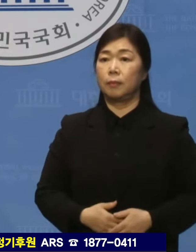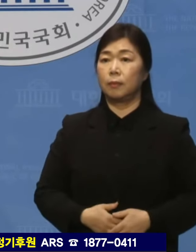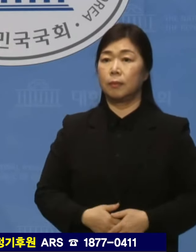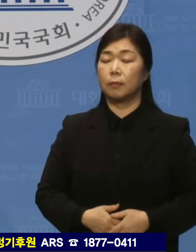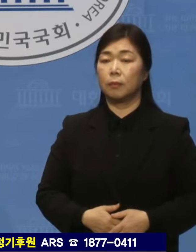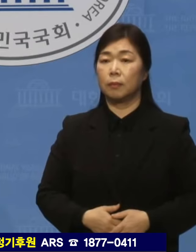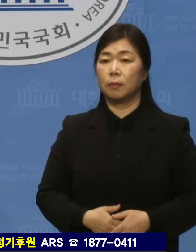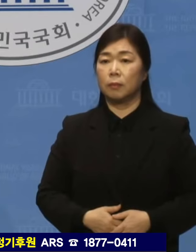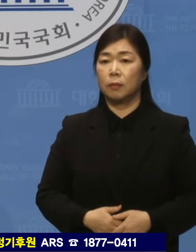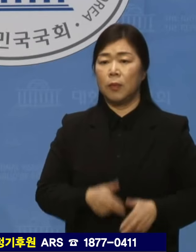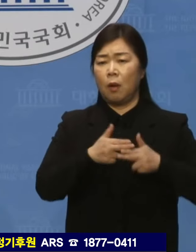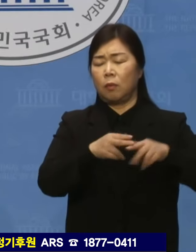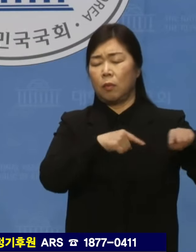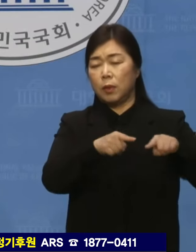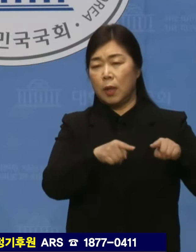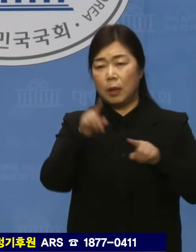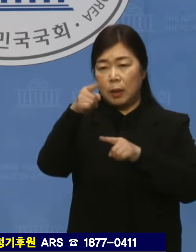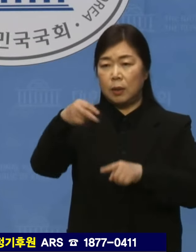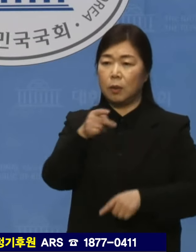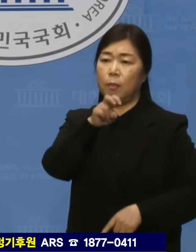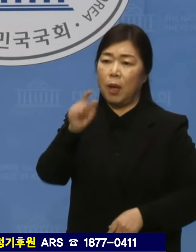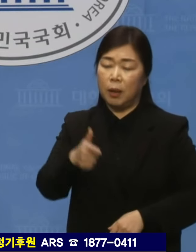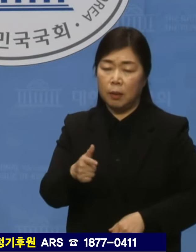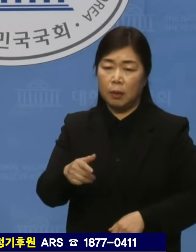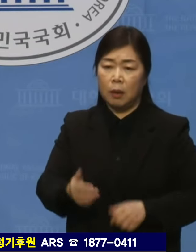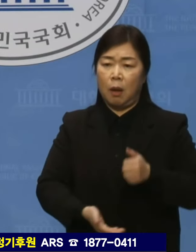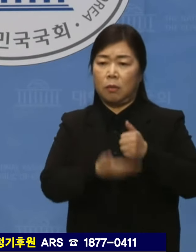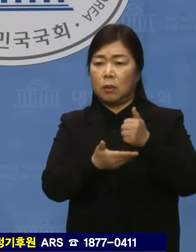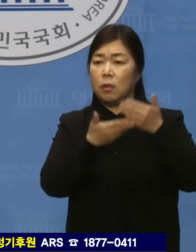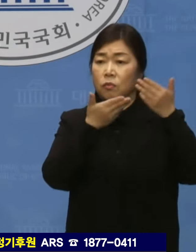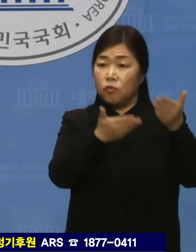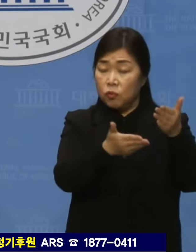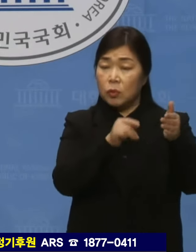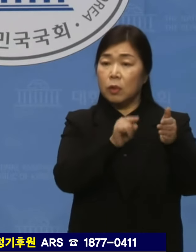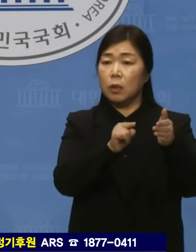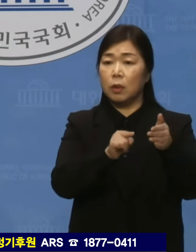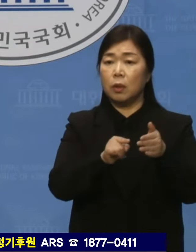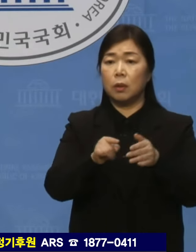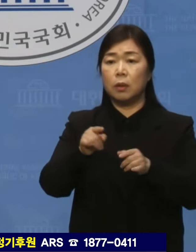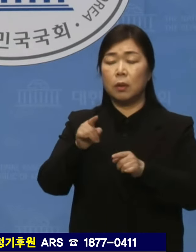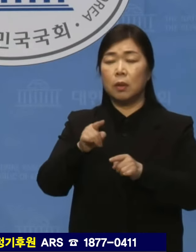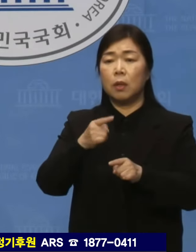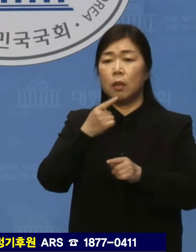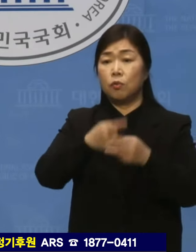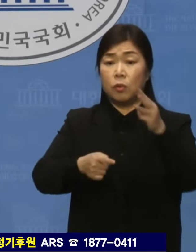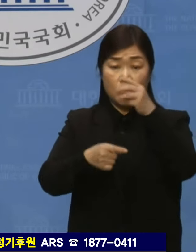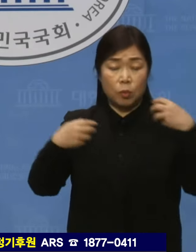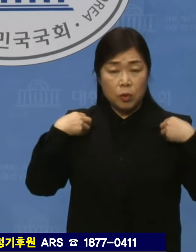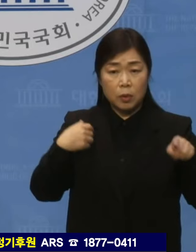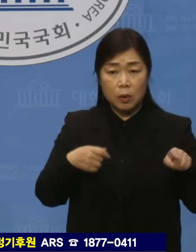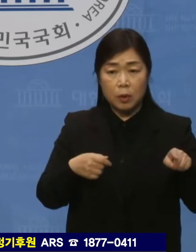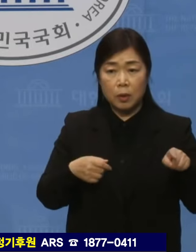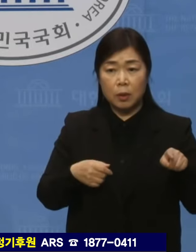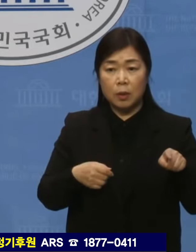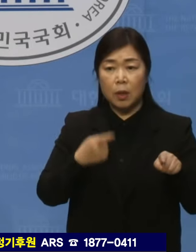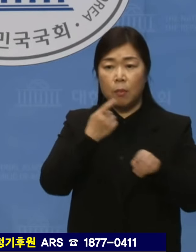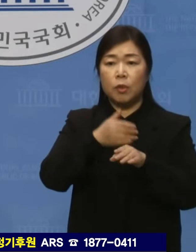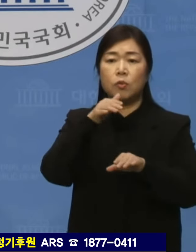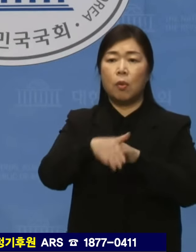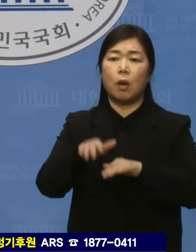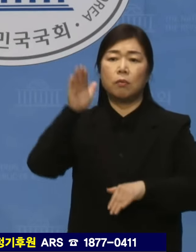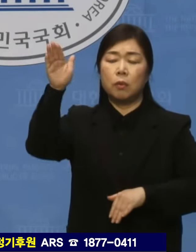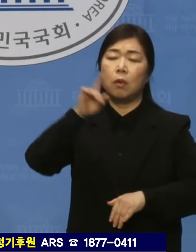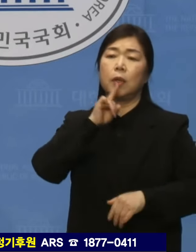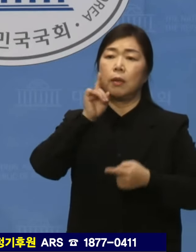독재자 이승만 미화에 급급한 윤석열 정권은 228 민주운동을 입에 올릴 자격이 없습니다.